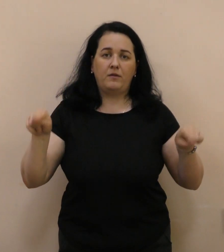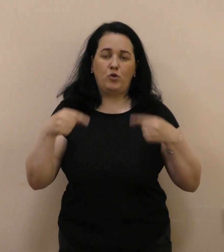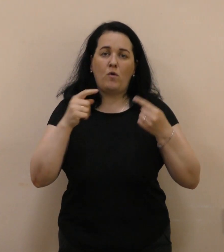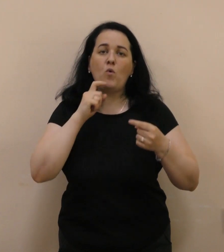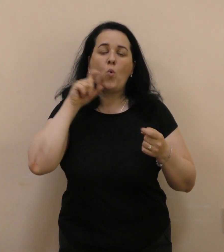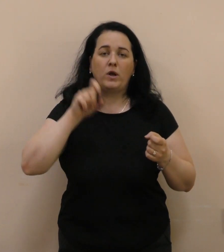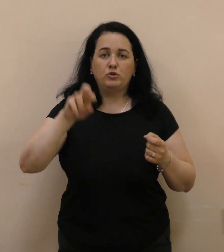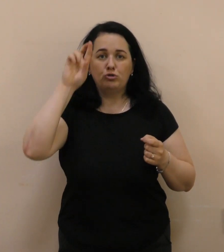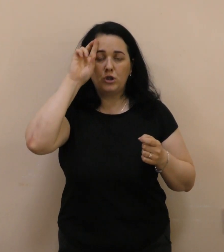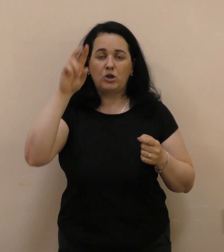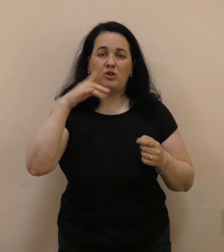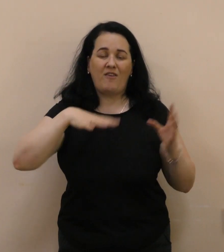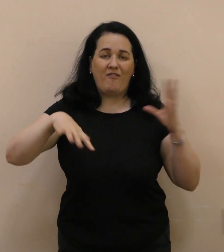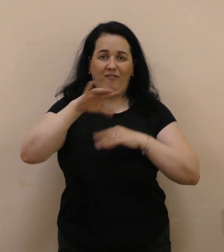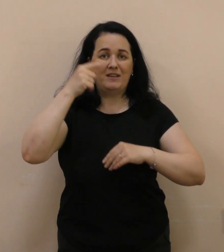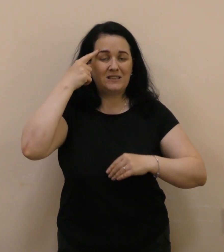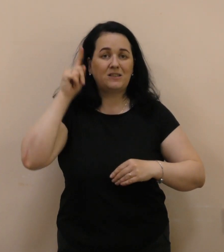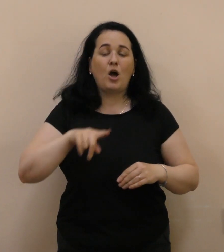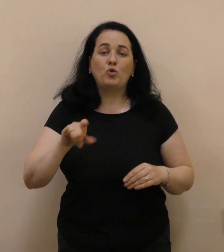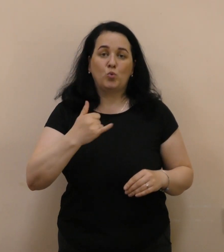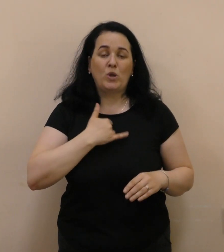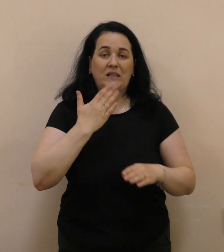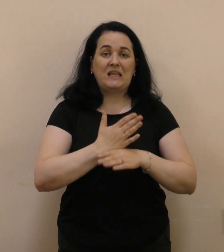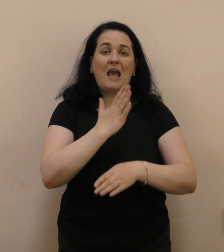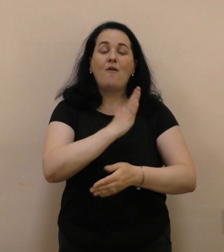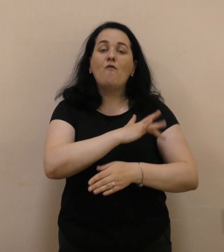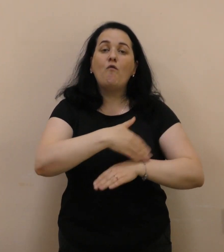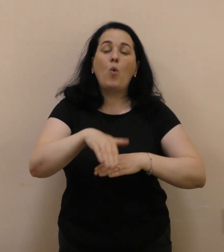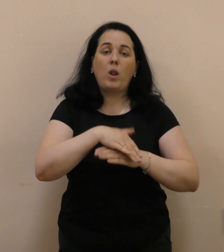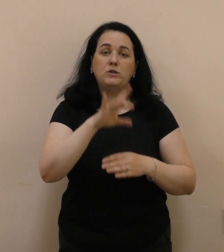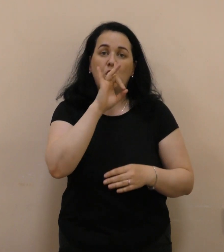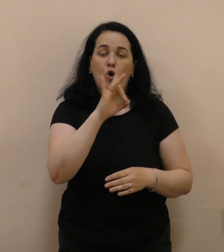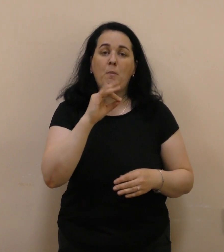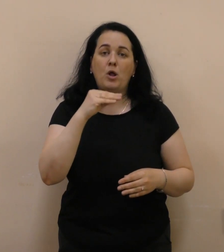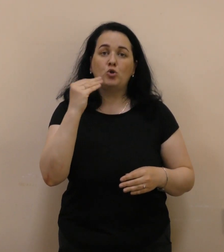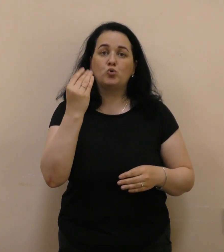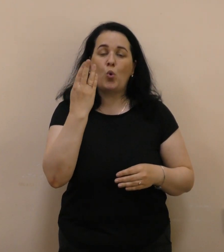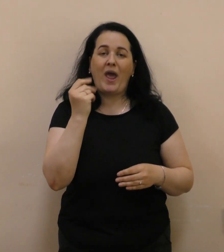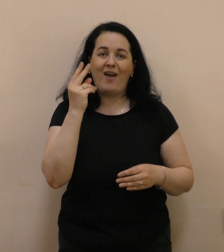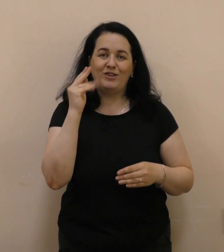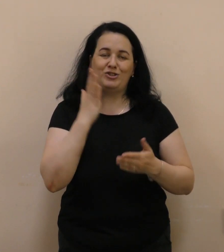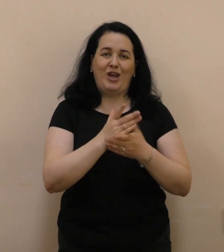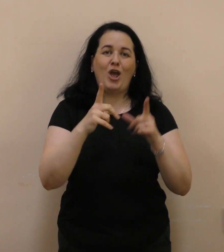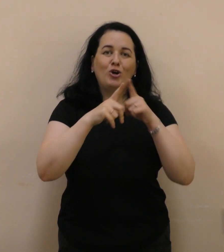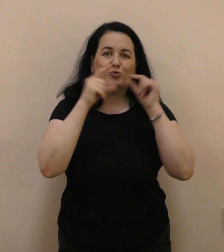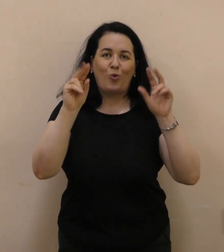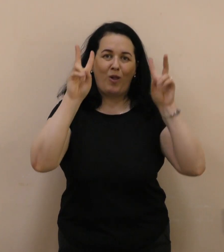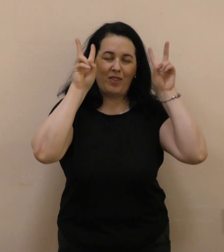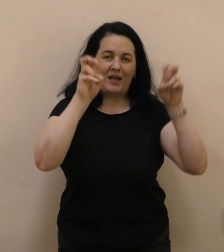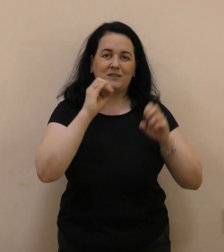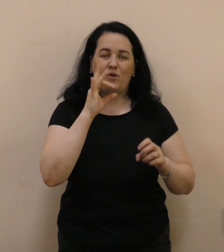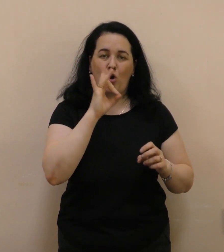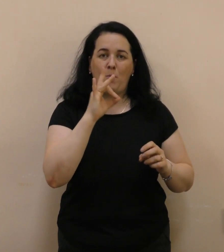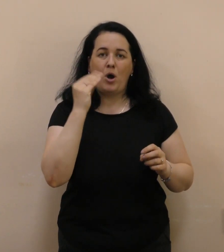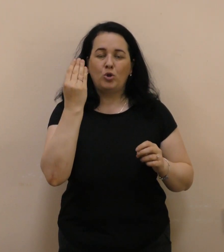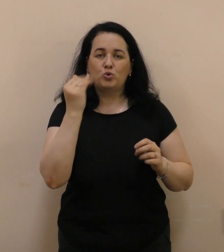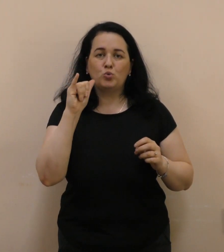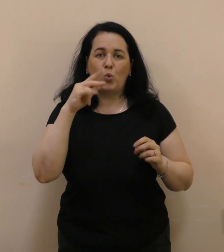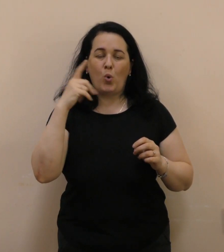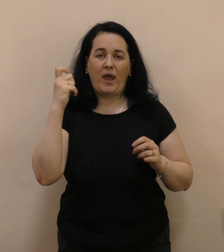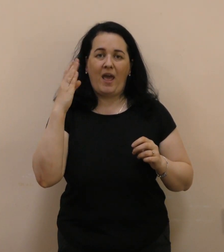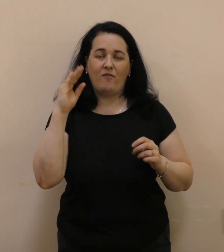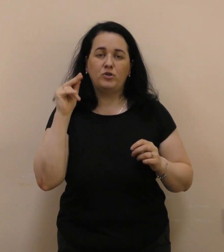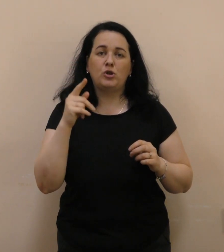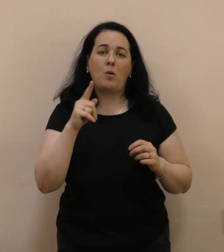держави. Ви знаєте, що в нас і вулиця Романа Шухєвича, пам'ятник ліцеї імені Романа Шухєвича. Також молодь прийняла